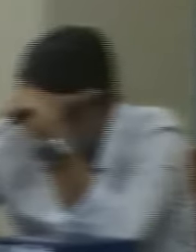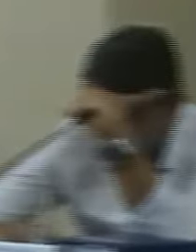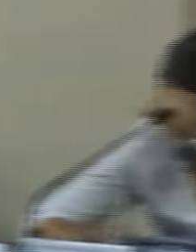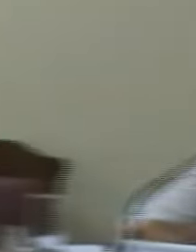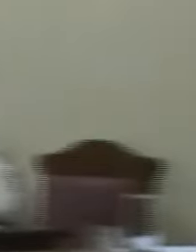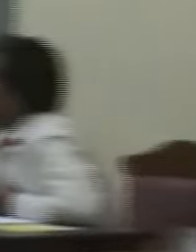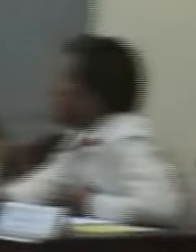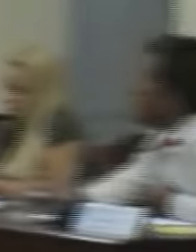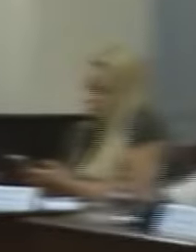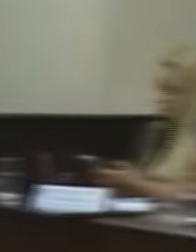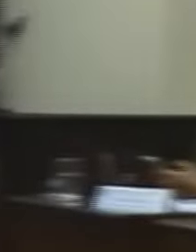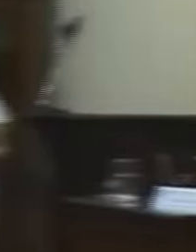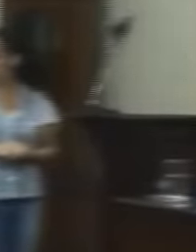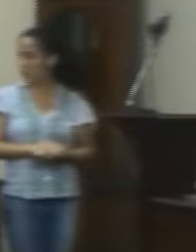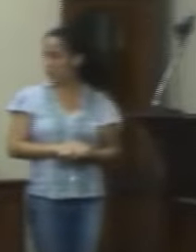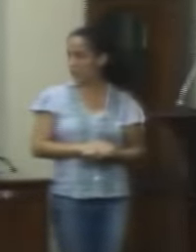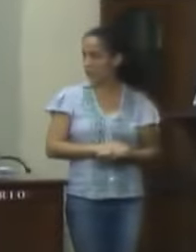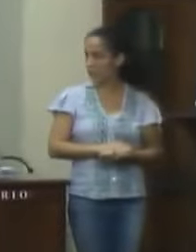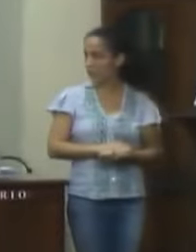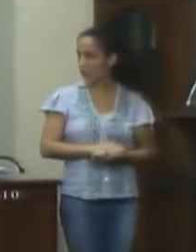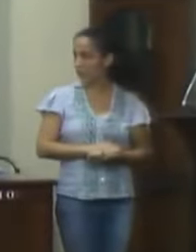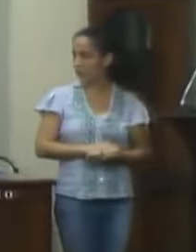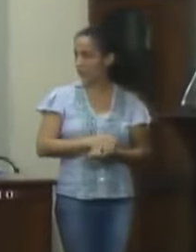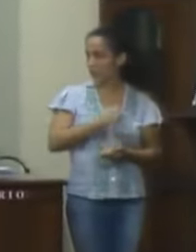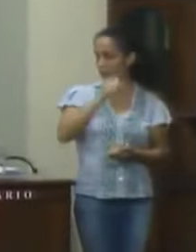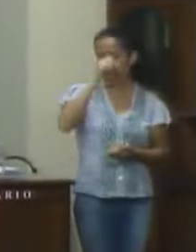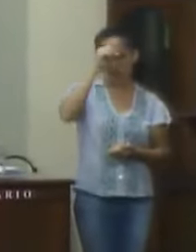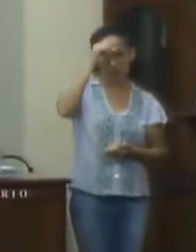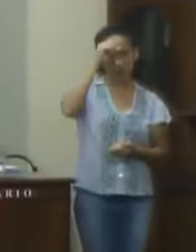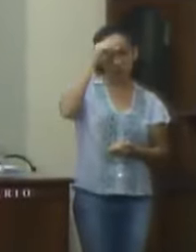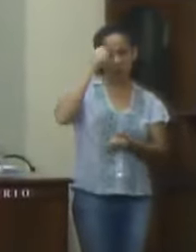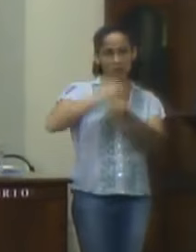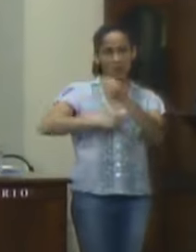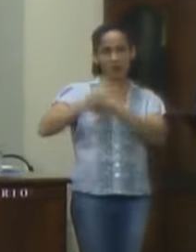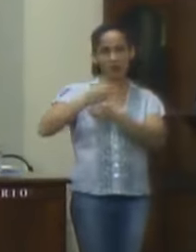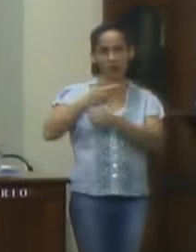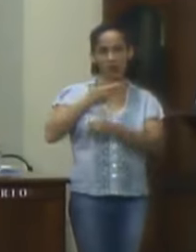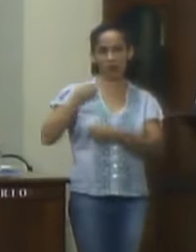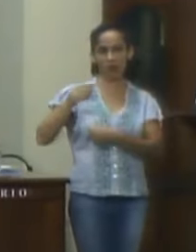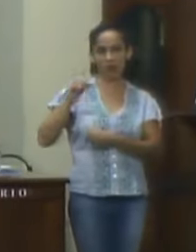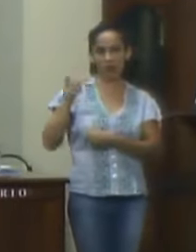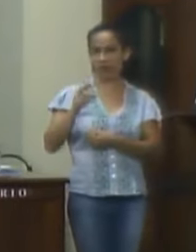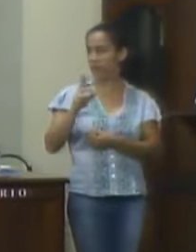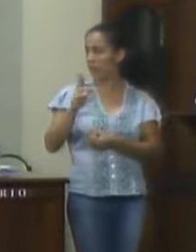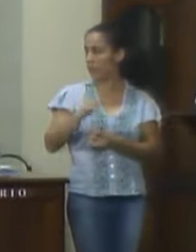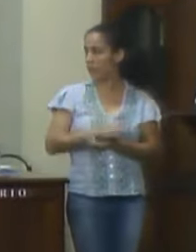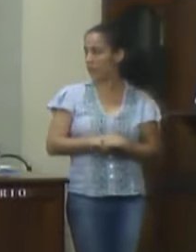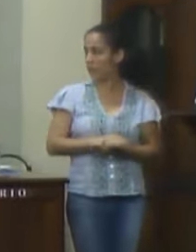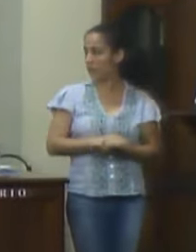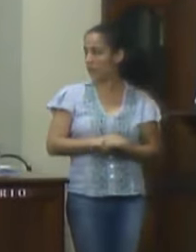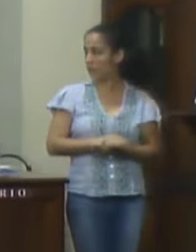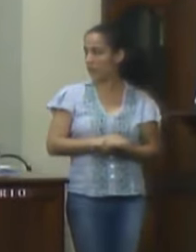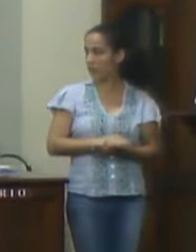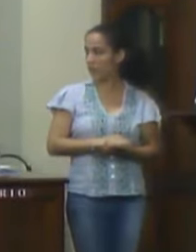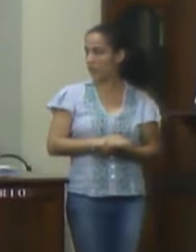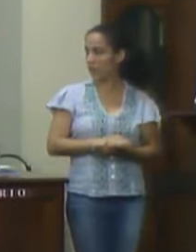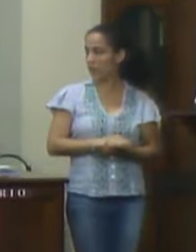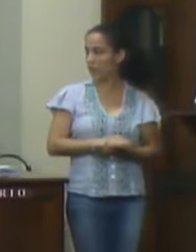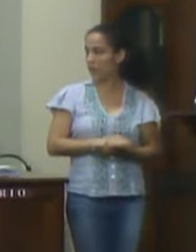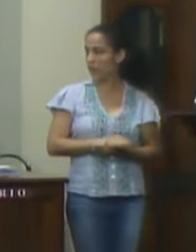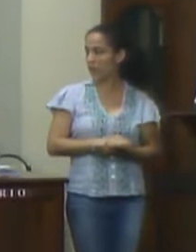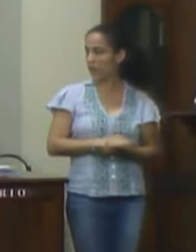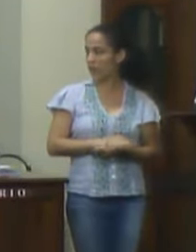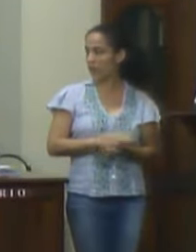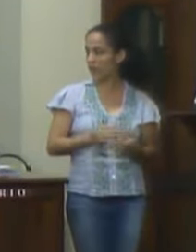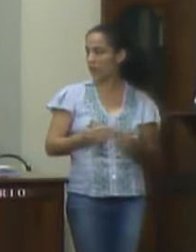o hospital de San Isabel ano passado foi agraciado com recurso de 100 mil reais isso e esse ano até o